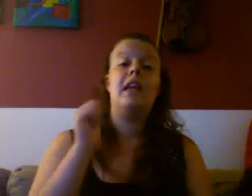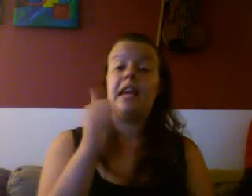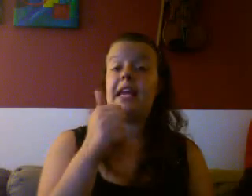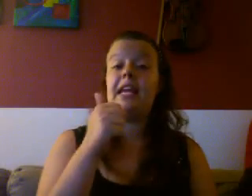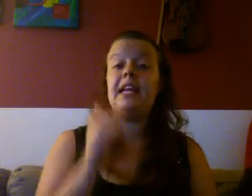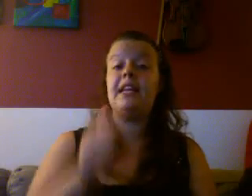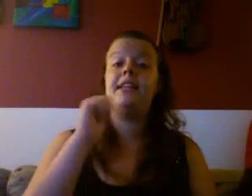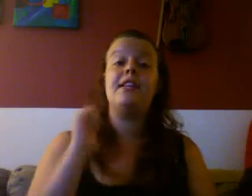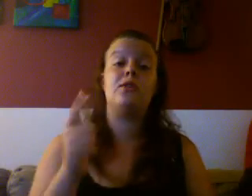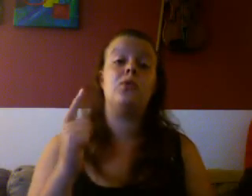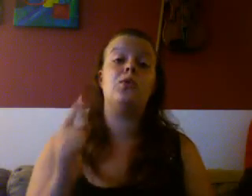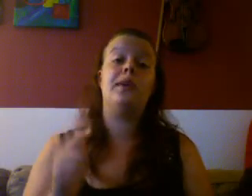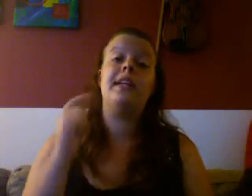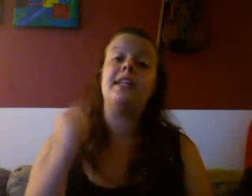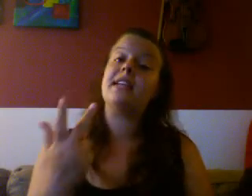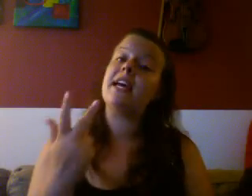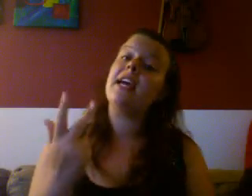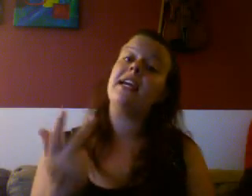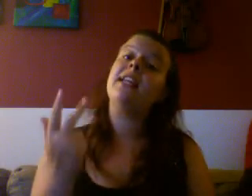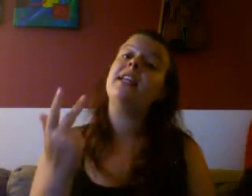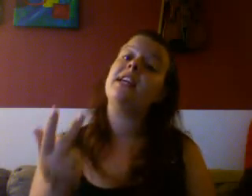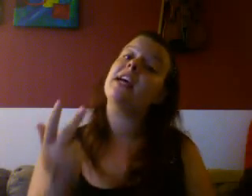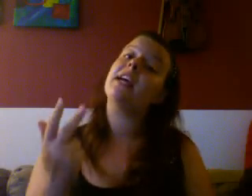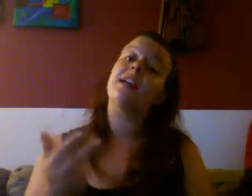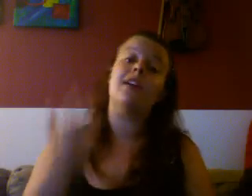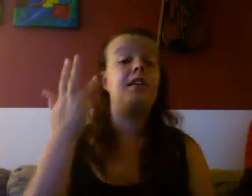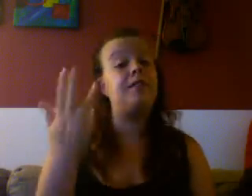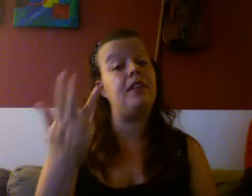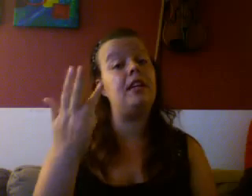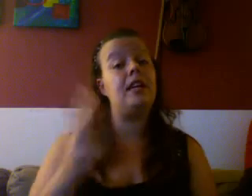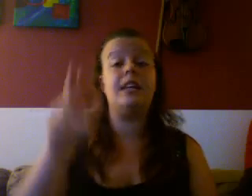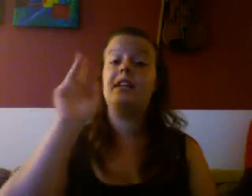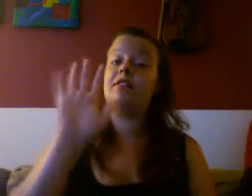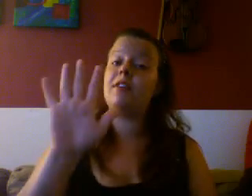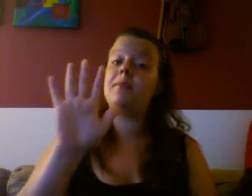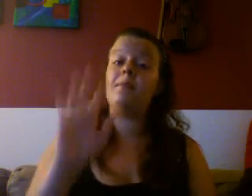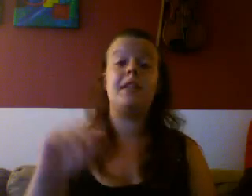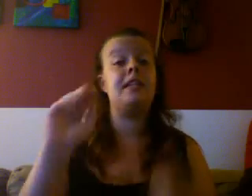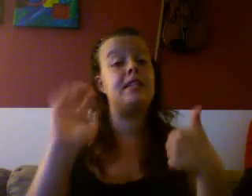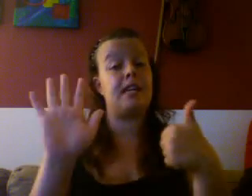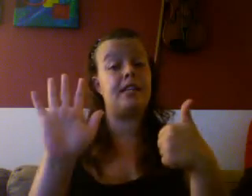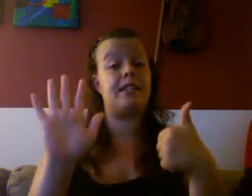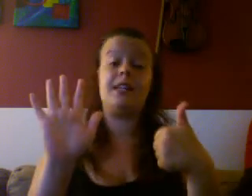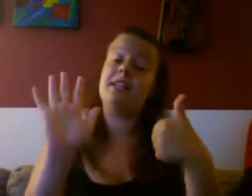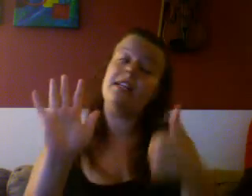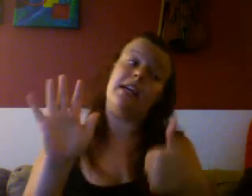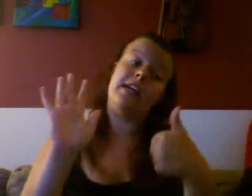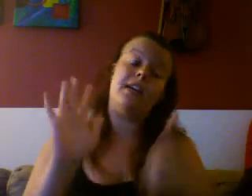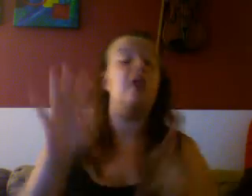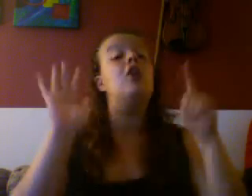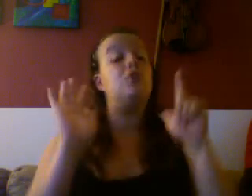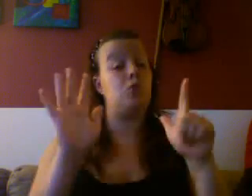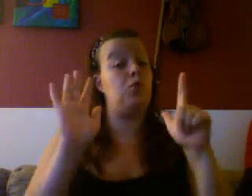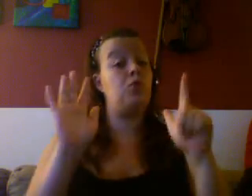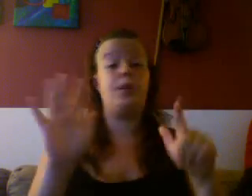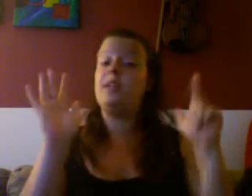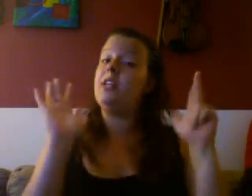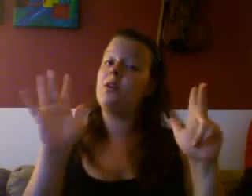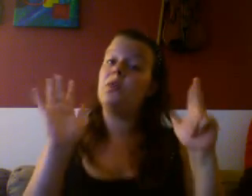1 indi, 2 indi, 3 indianer, 4 indi, 5 indi, 6 indianer, 7 indi, 8